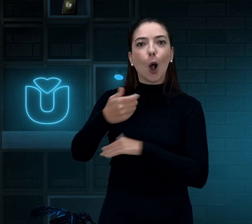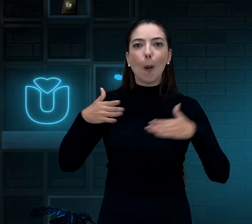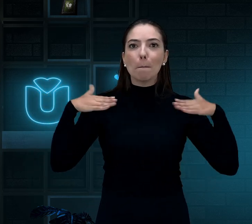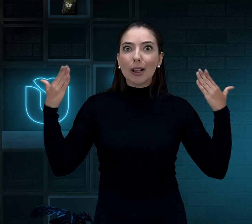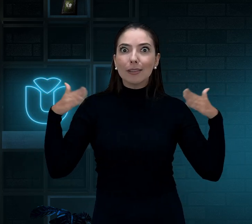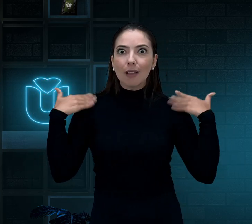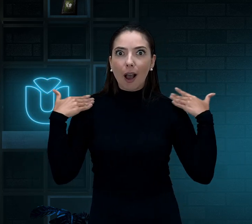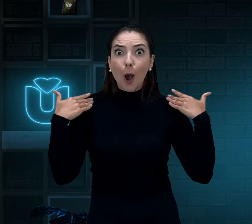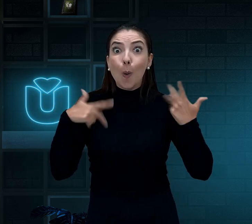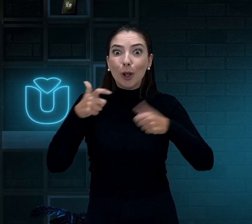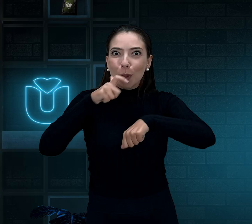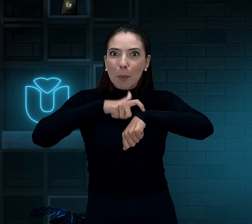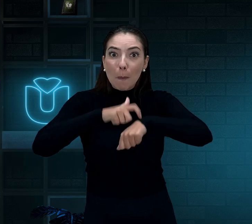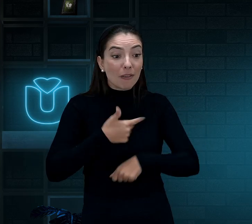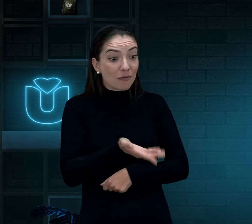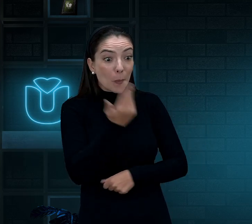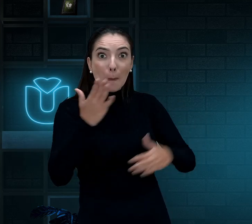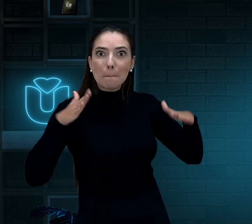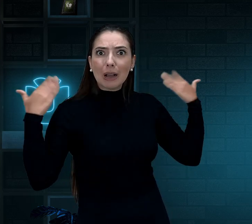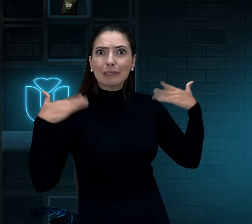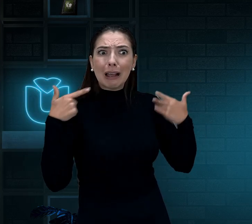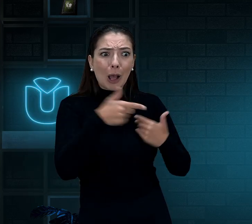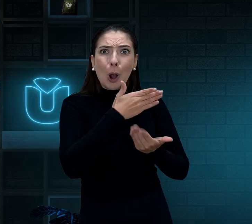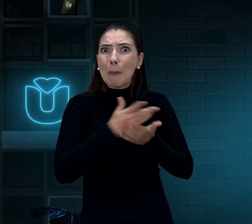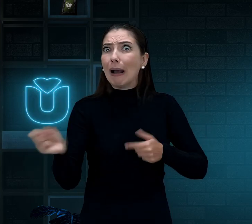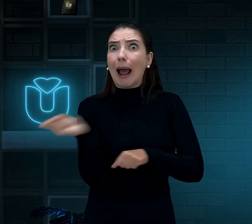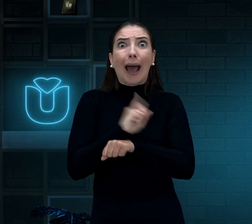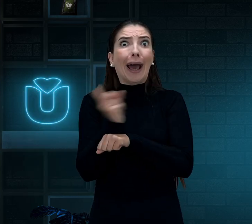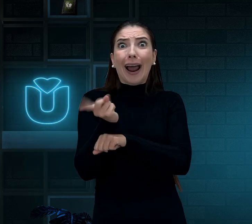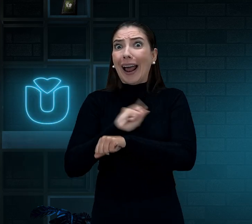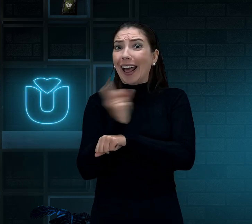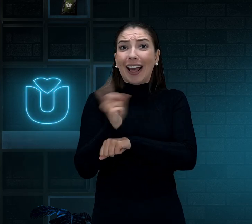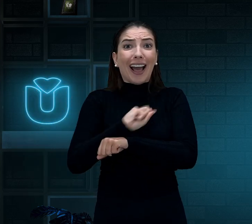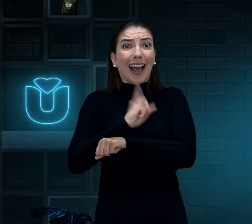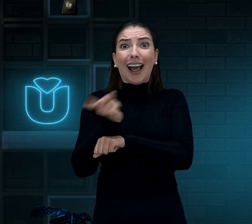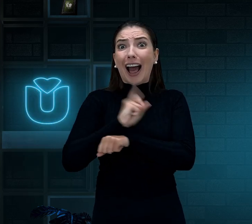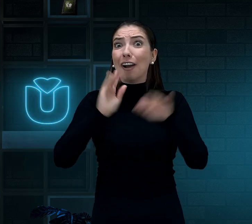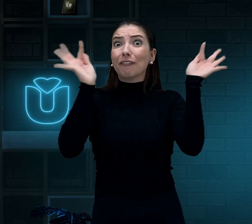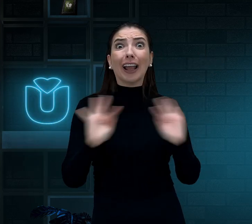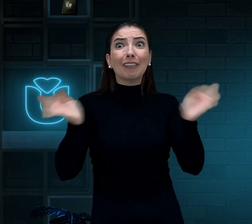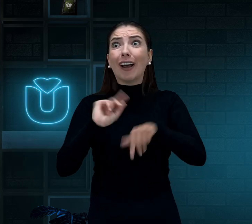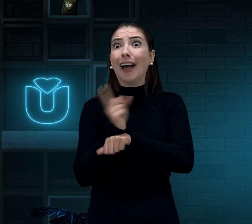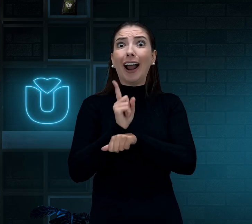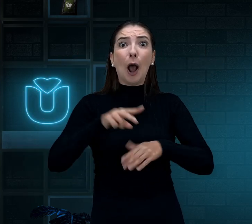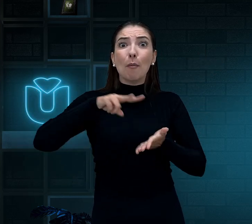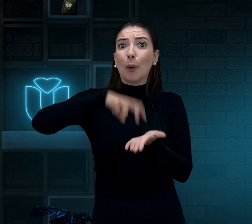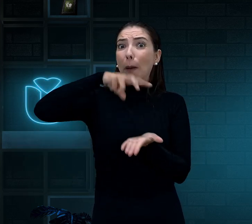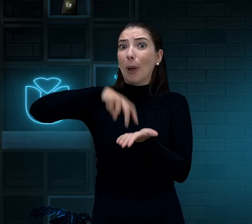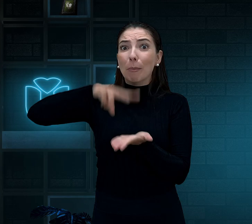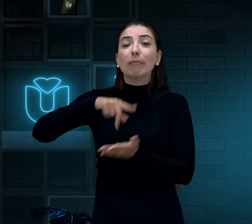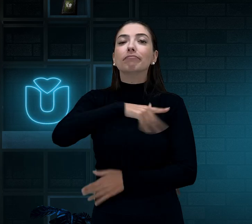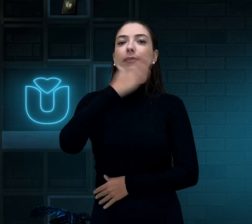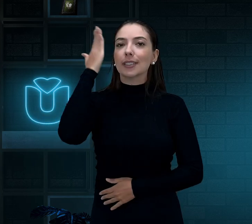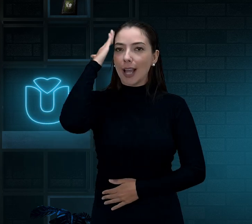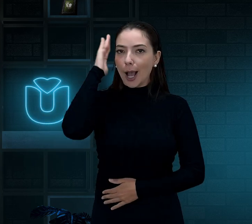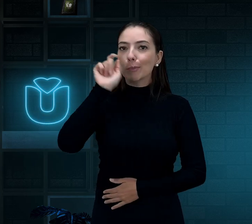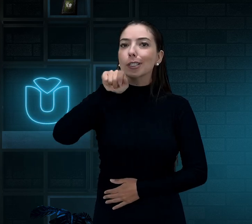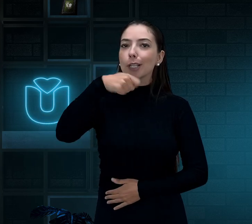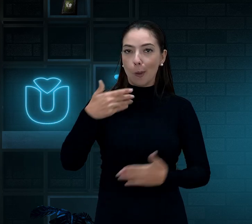porque associam com a imagem. E eles começam a ficar todos felizes, ficam pulando, porque a gente vai passear. Eles sabem o que